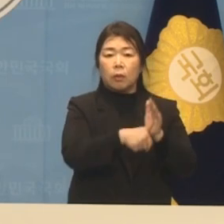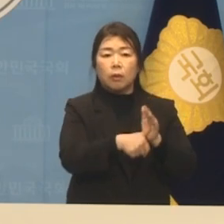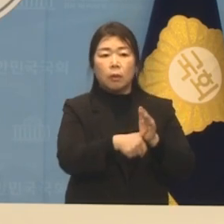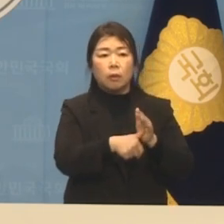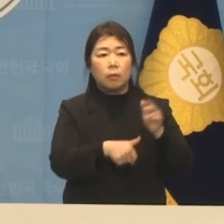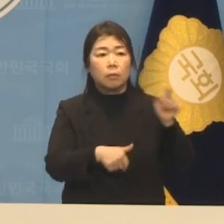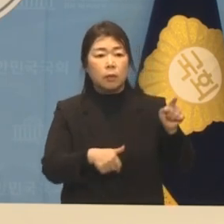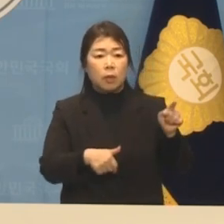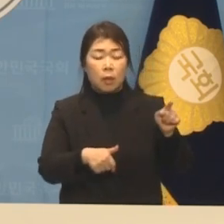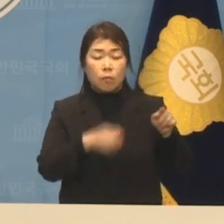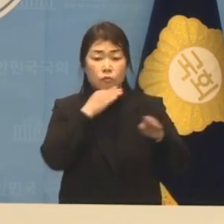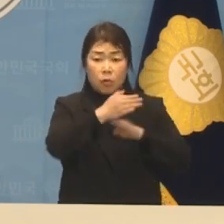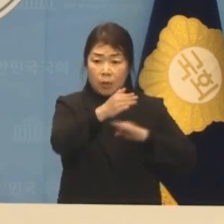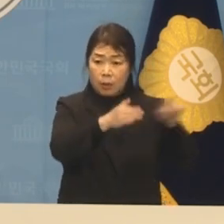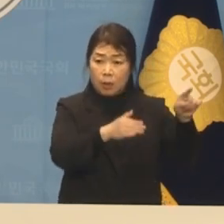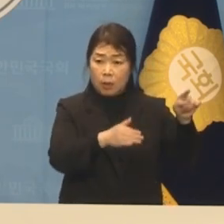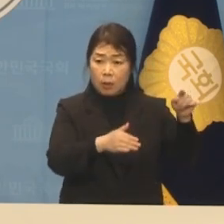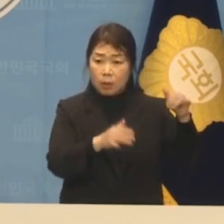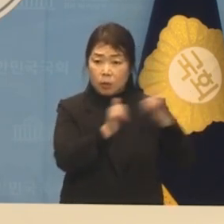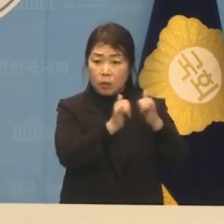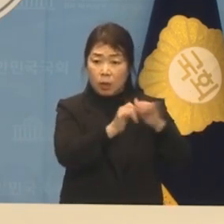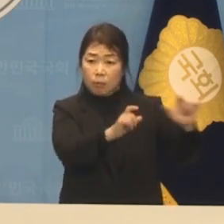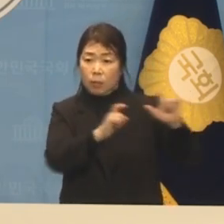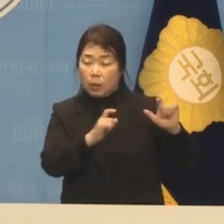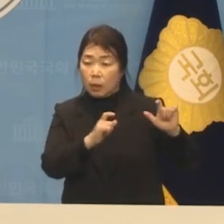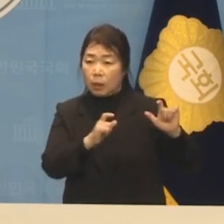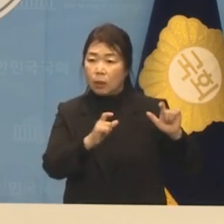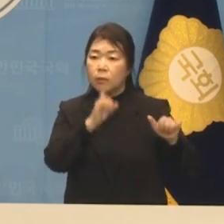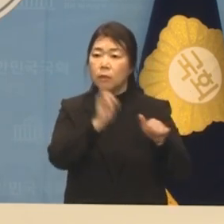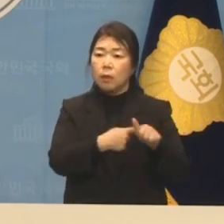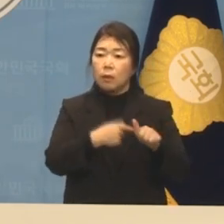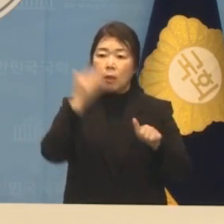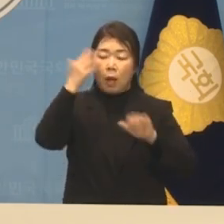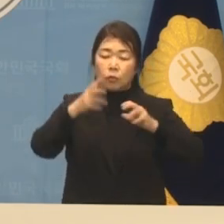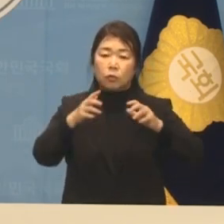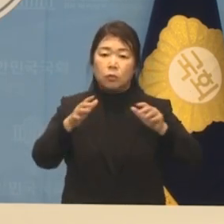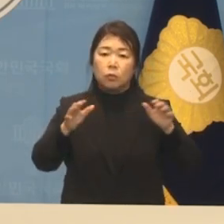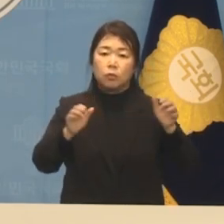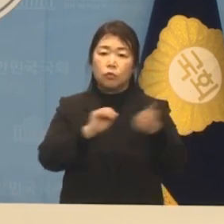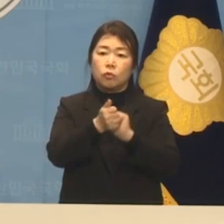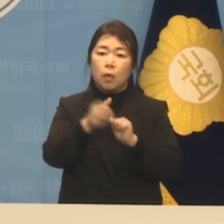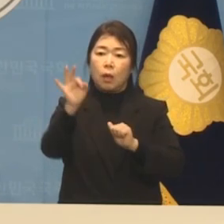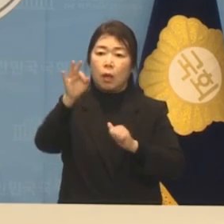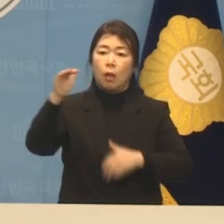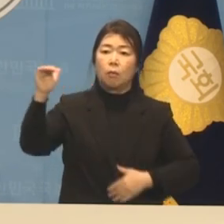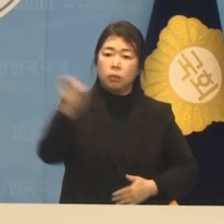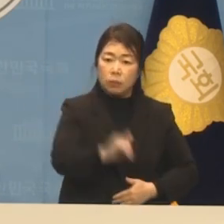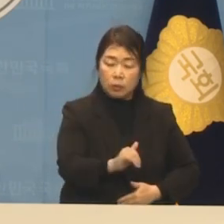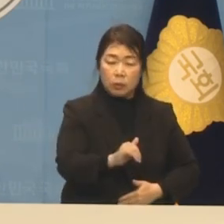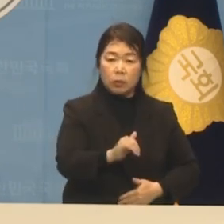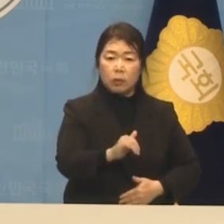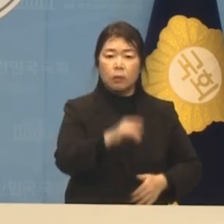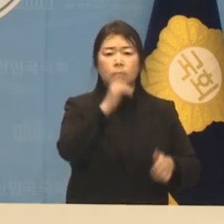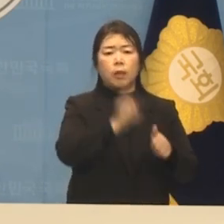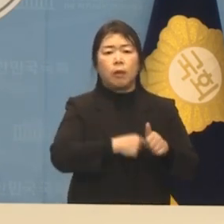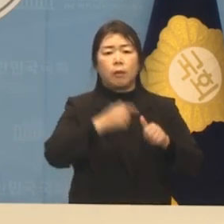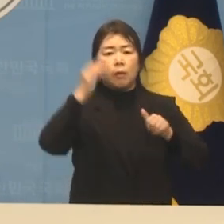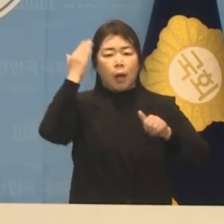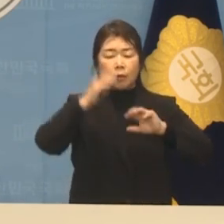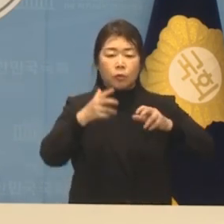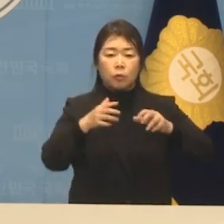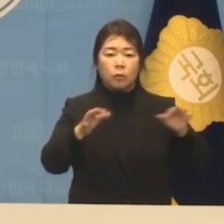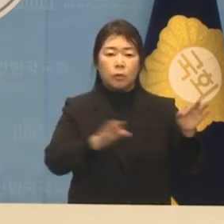전쟁 위협으로 한국의 주가는 떨어지고 코리아 디스카운트의 악순환이 지속되고 있습니다.